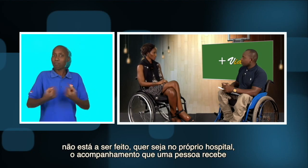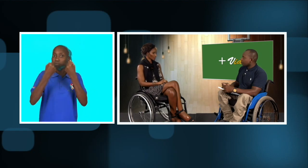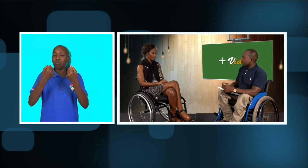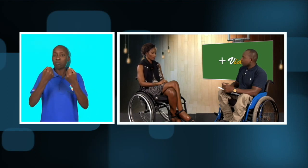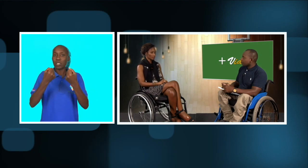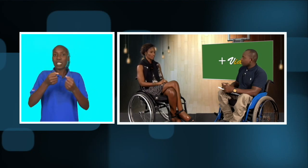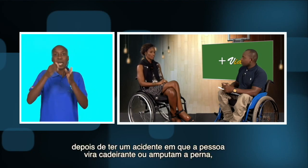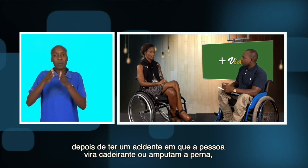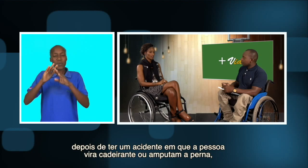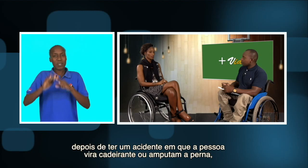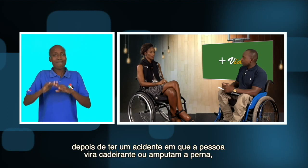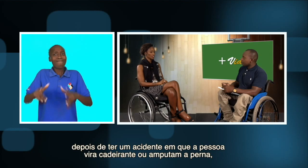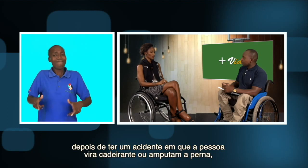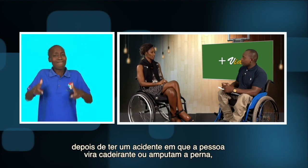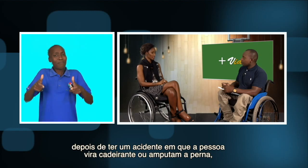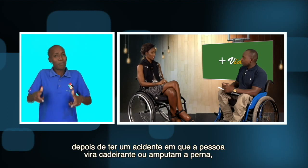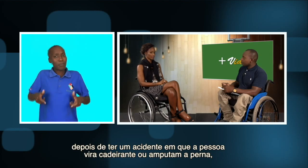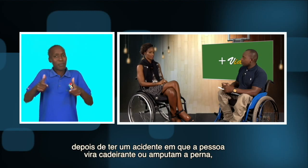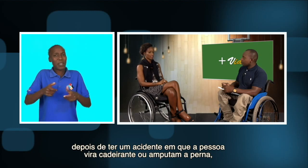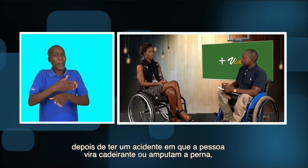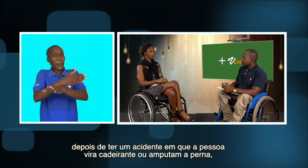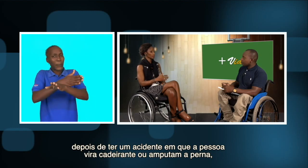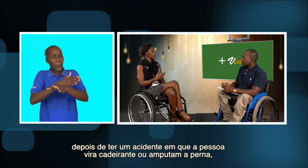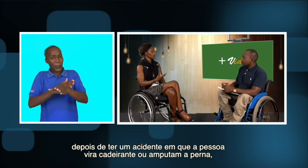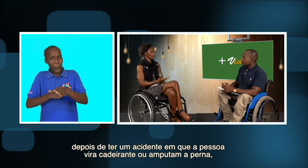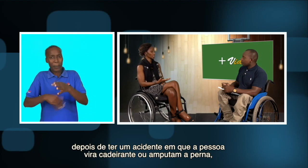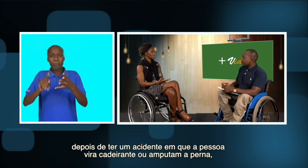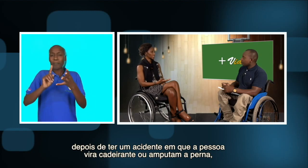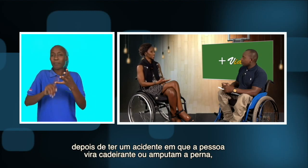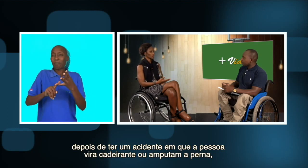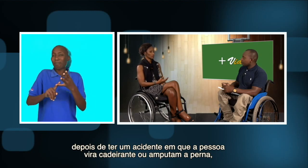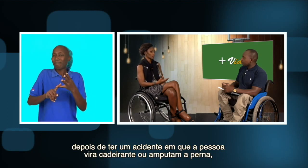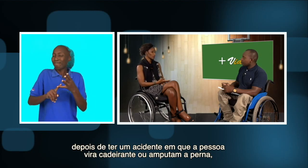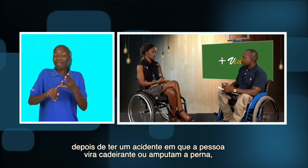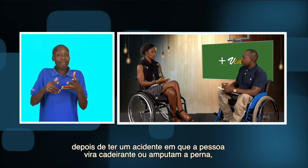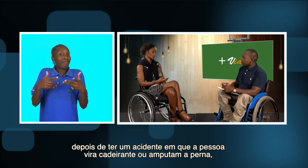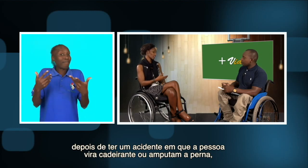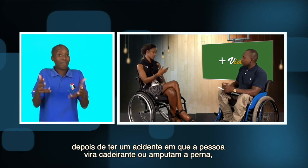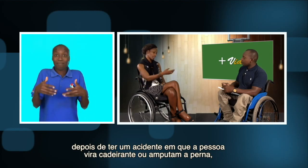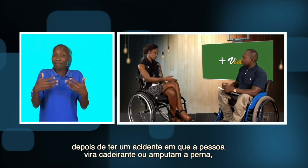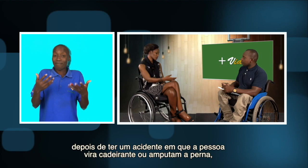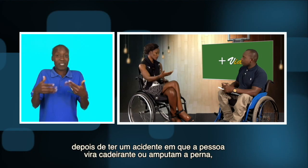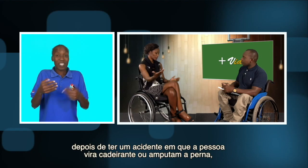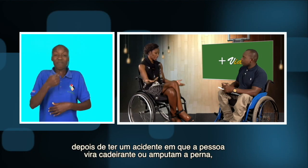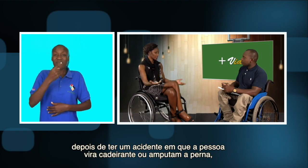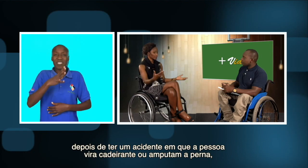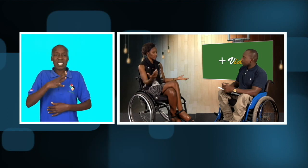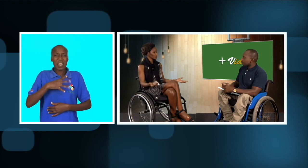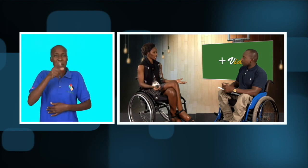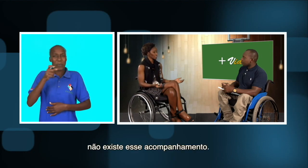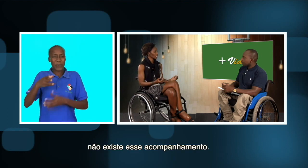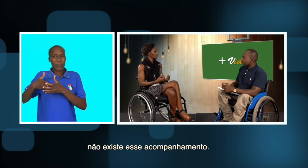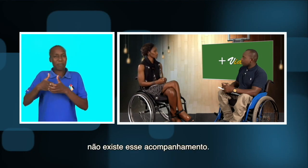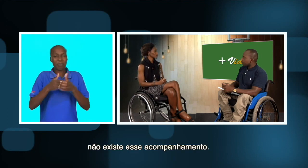como a pessoa recebe. Depois de ter um acidente e que pronto, a pessoa vira cadeirante ou amputam a perna,